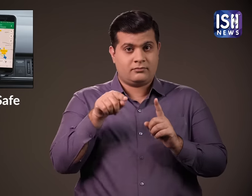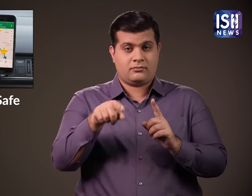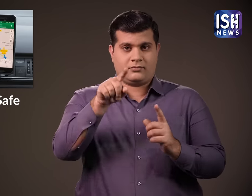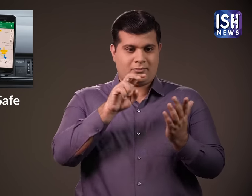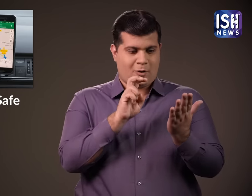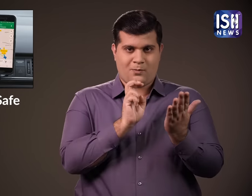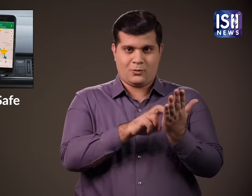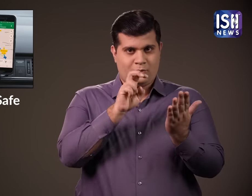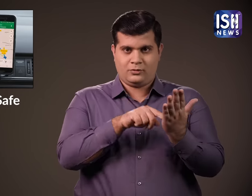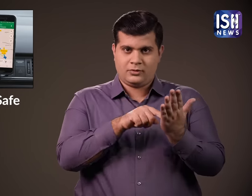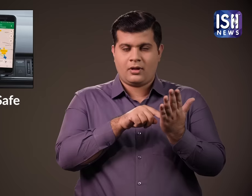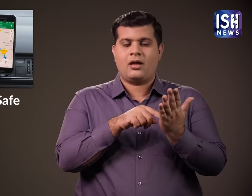जैसे ही ड्राइवर पिंस सब्मिट करता है